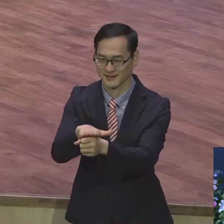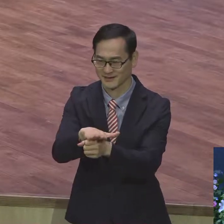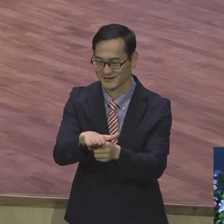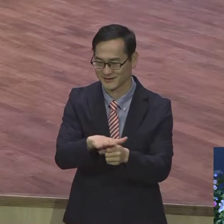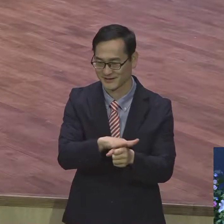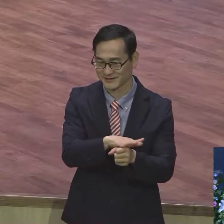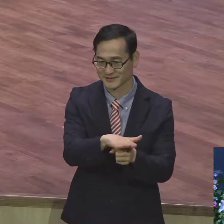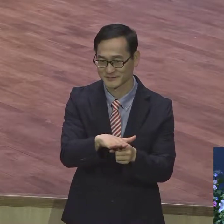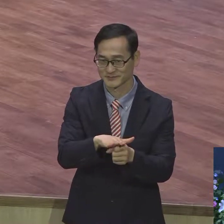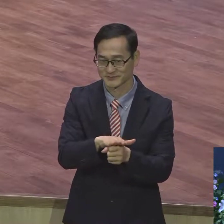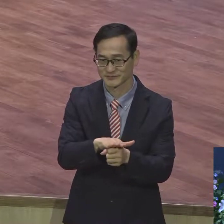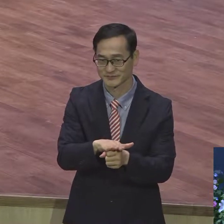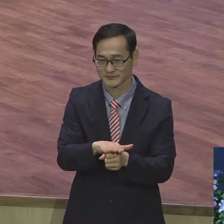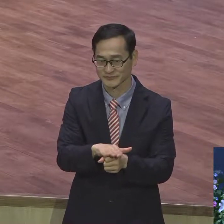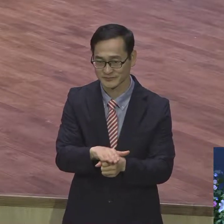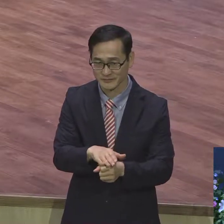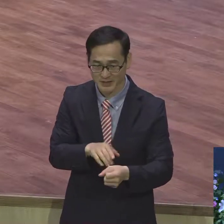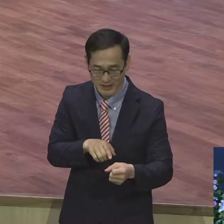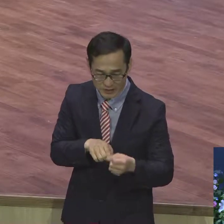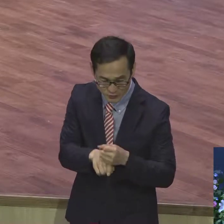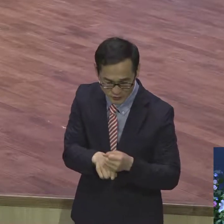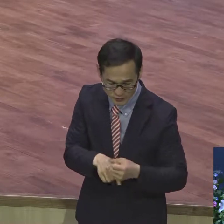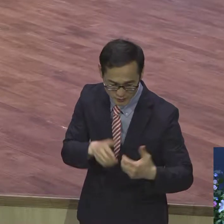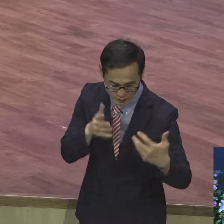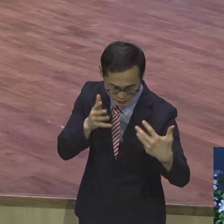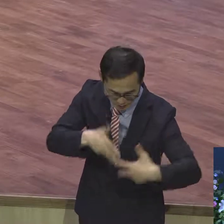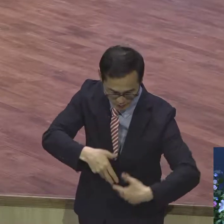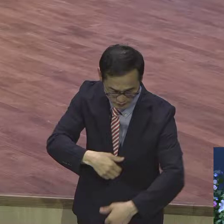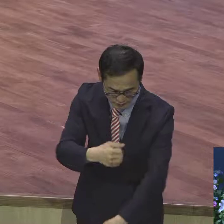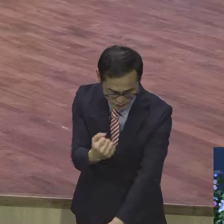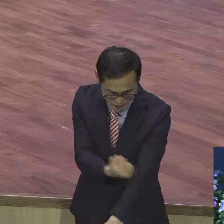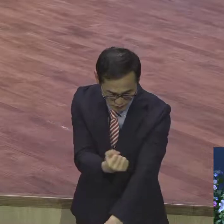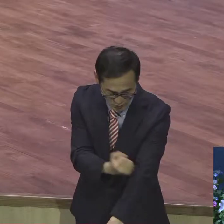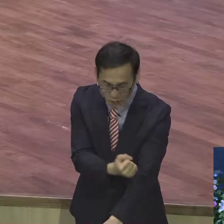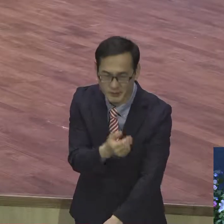어떤 대가나 조건이 필요 없다는 겁니다. 내가 그냥 늘 사랑한다는 겁니다.